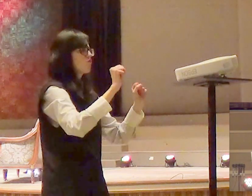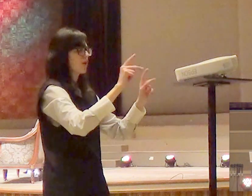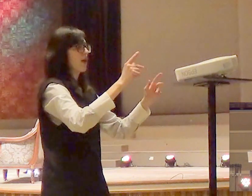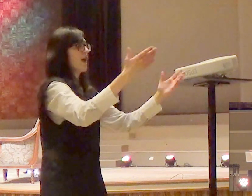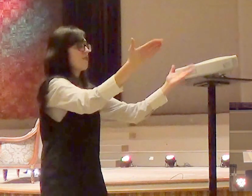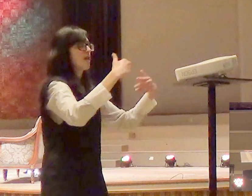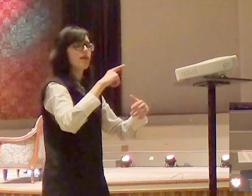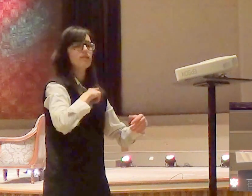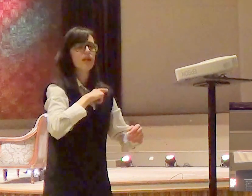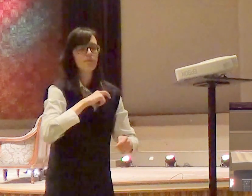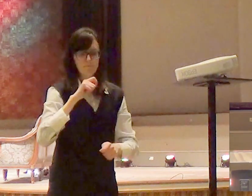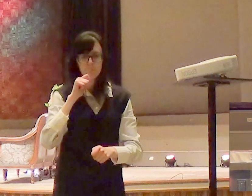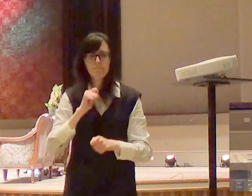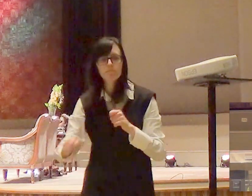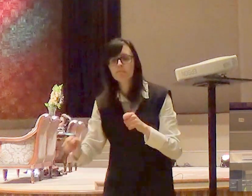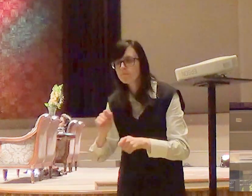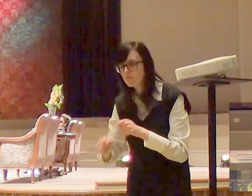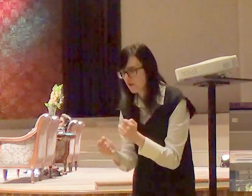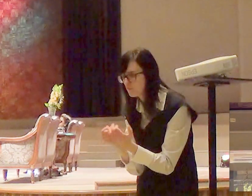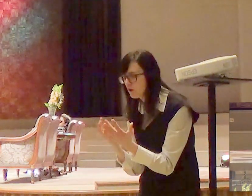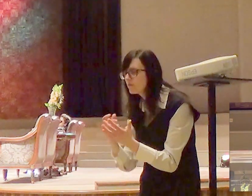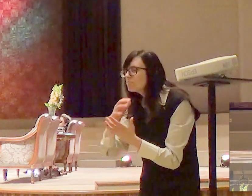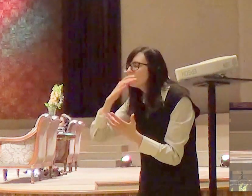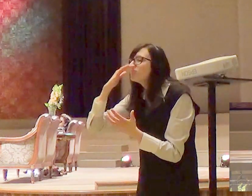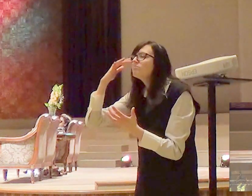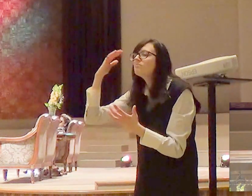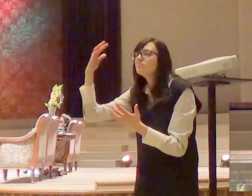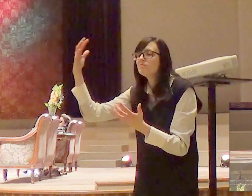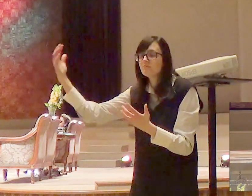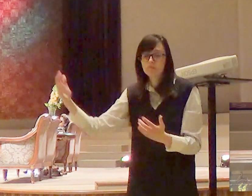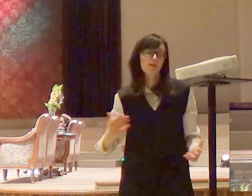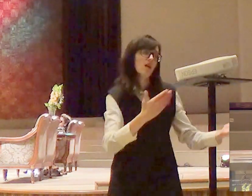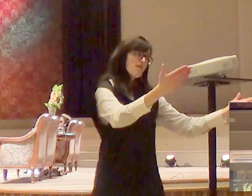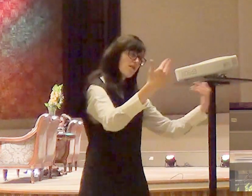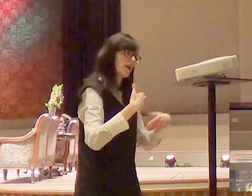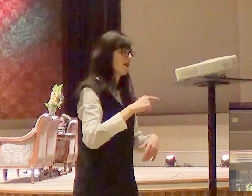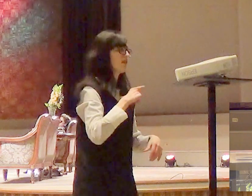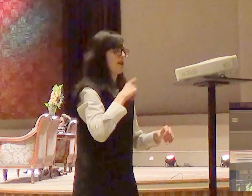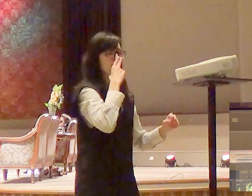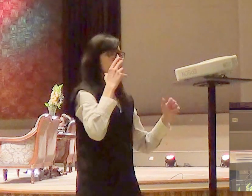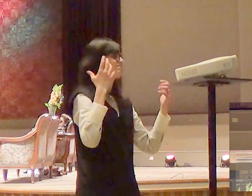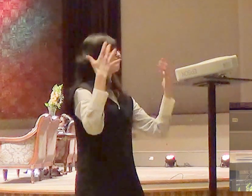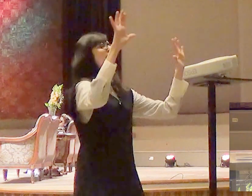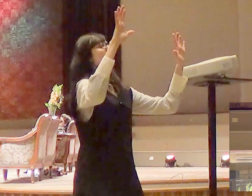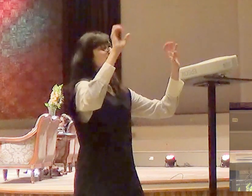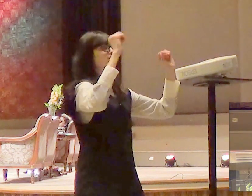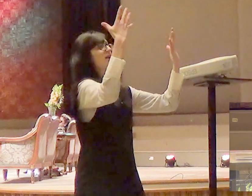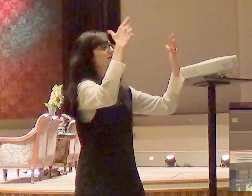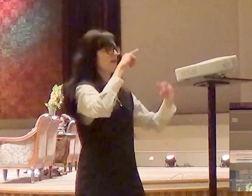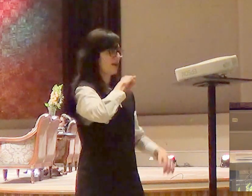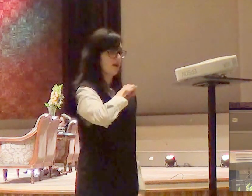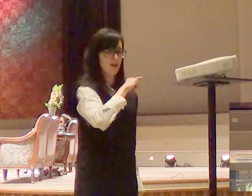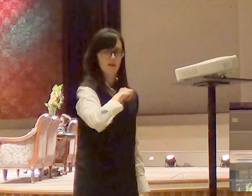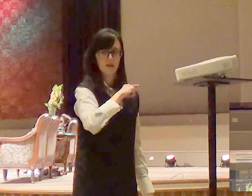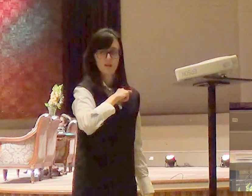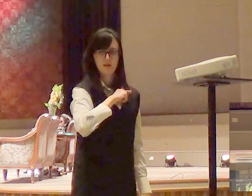incensário e nós vamos começar uma celebração de um lado vai ficar Arão com o seu